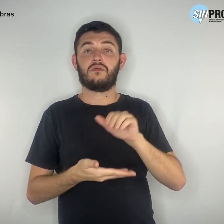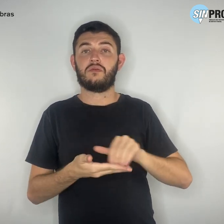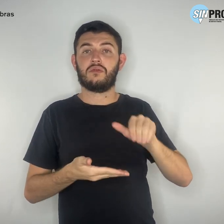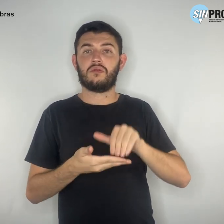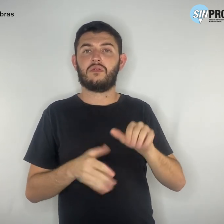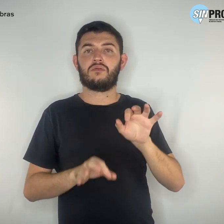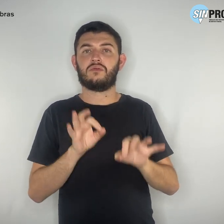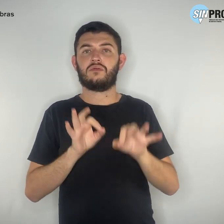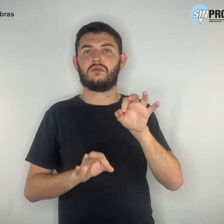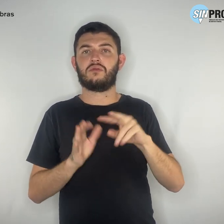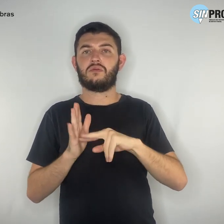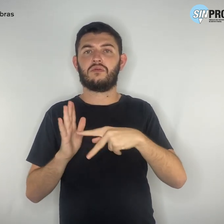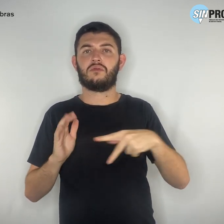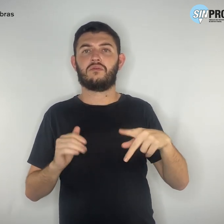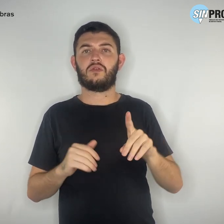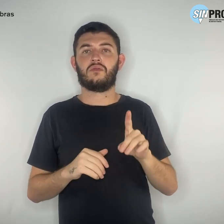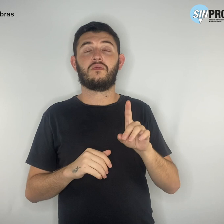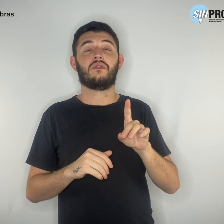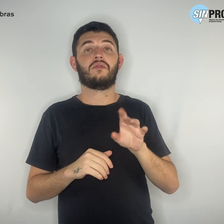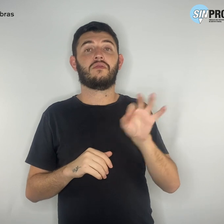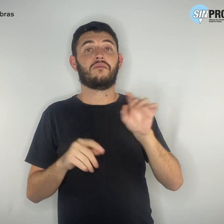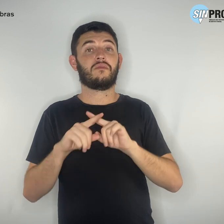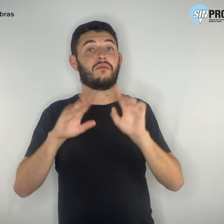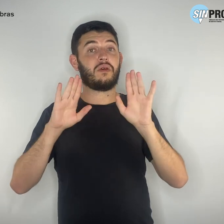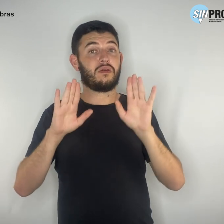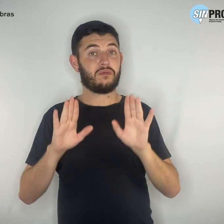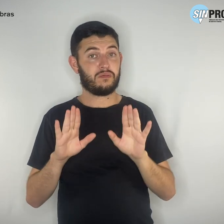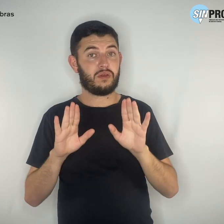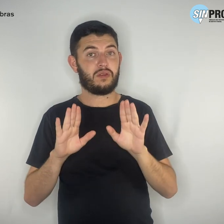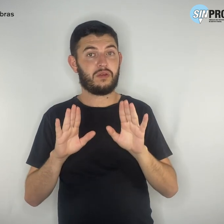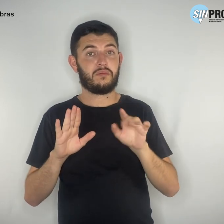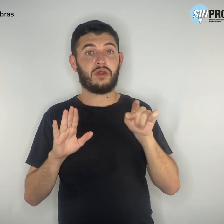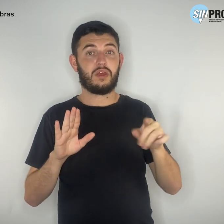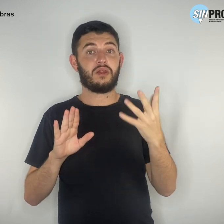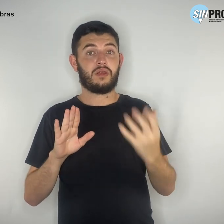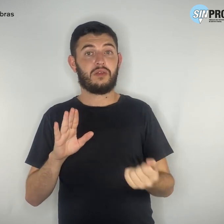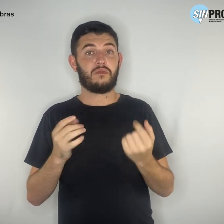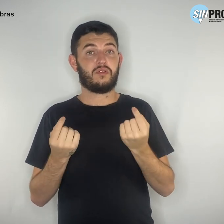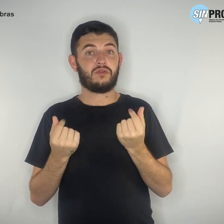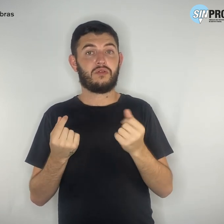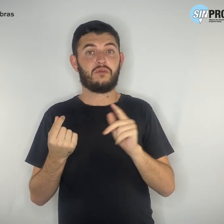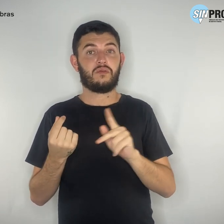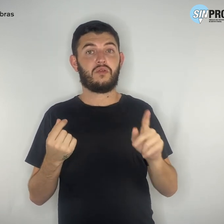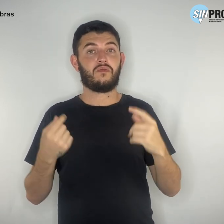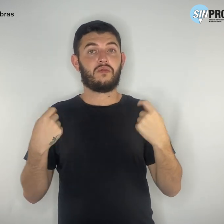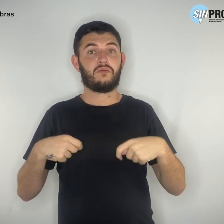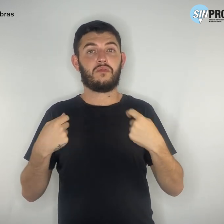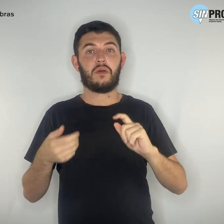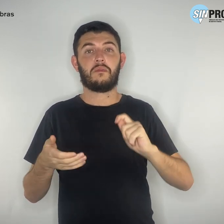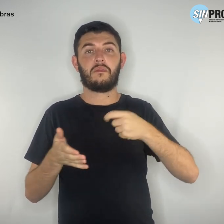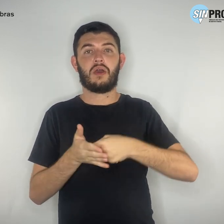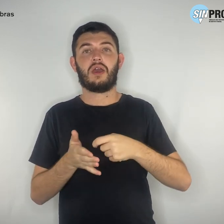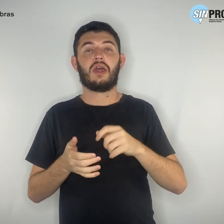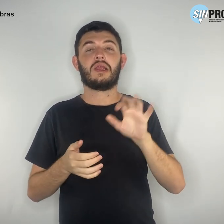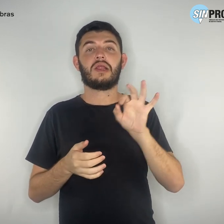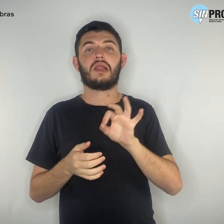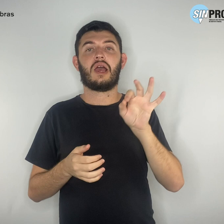do Simpro. Porém, para receber o dinheiro, o educador deveria pagar as taxas, valor